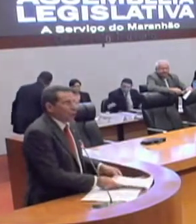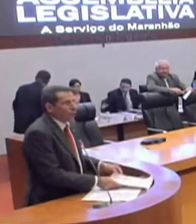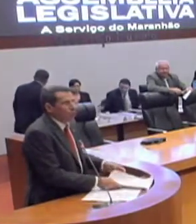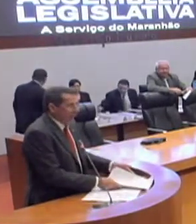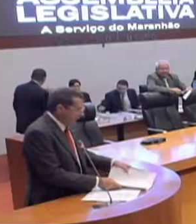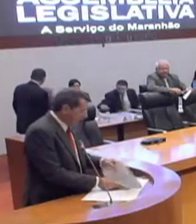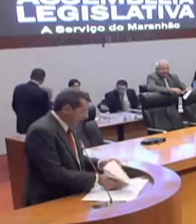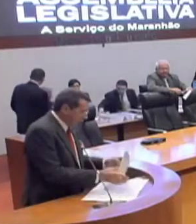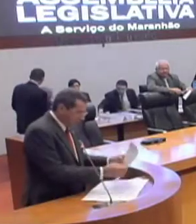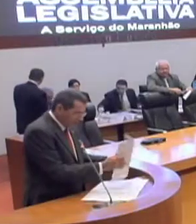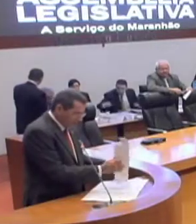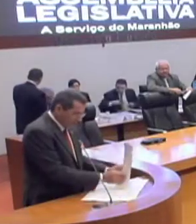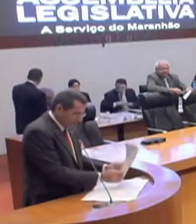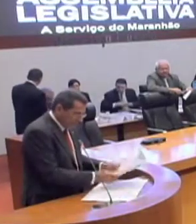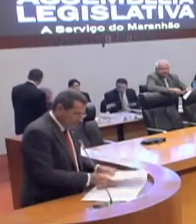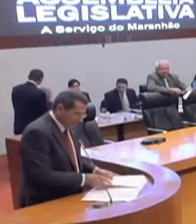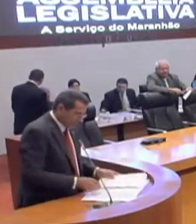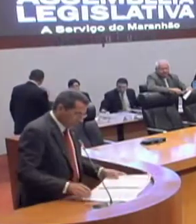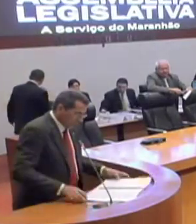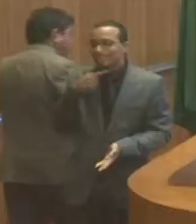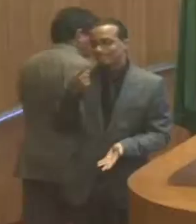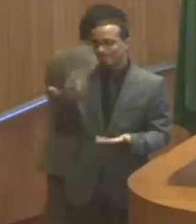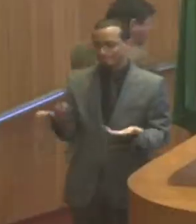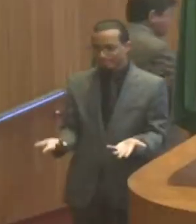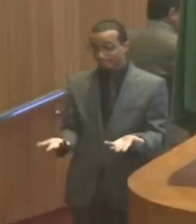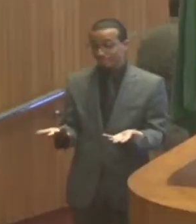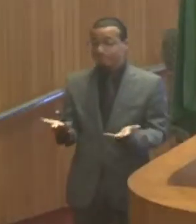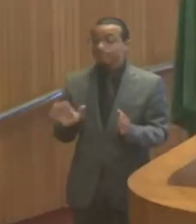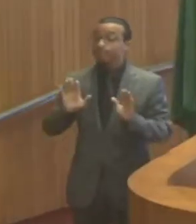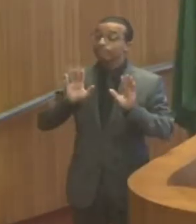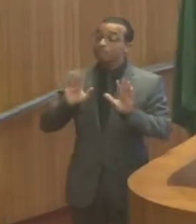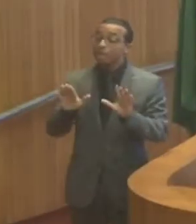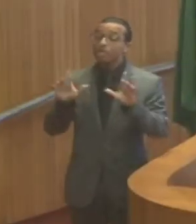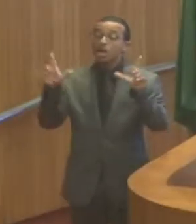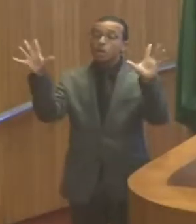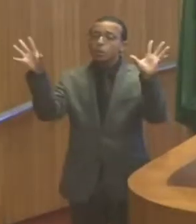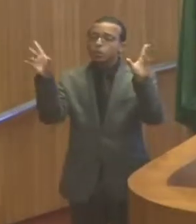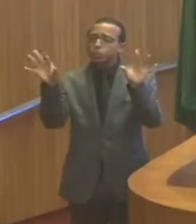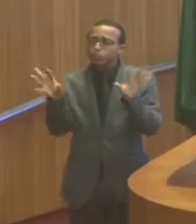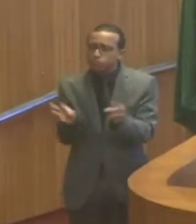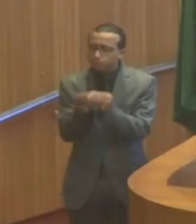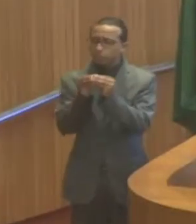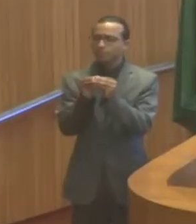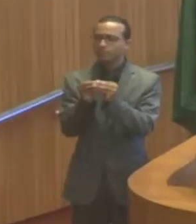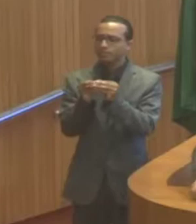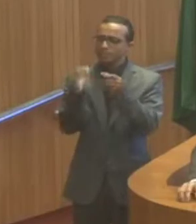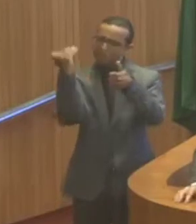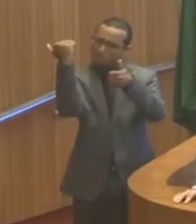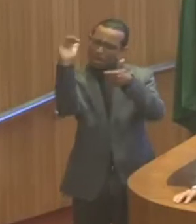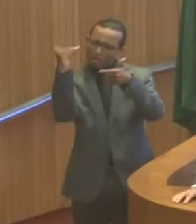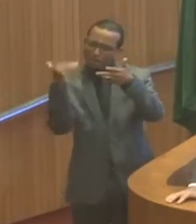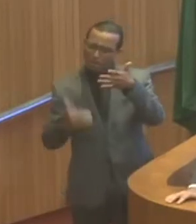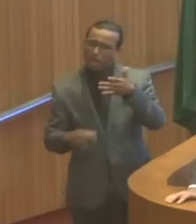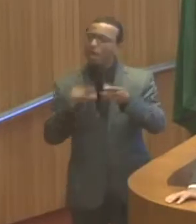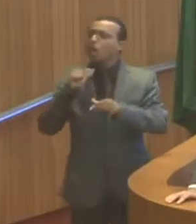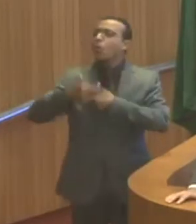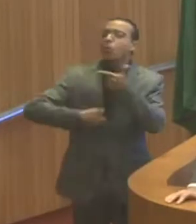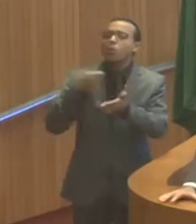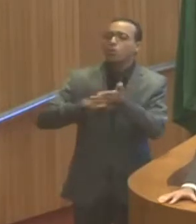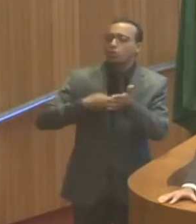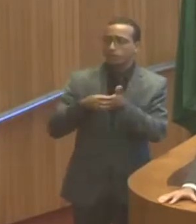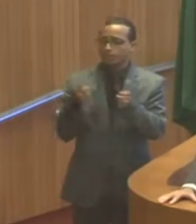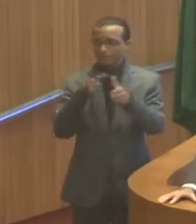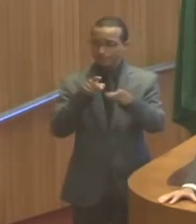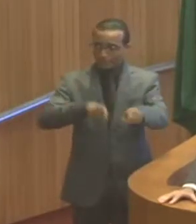esse sonho ainda não fosse realizado. Portanto, resumindo, as nossas bandeiras de lutas foram a agricultura familiar,